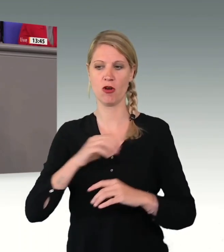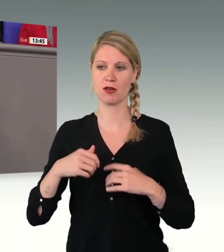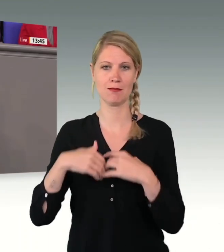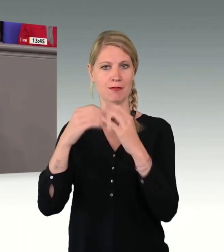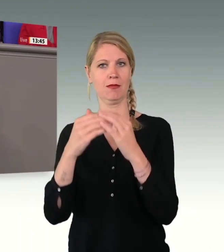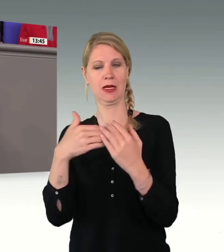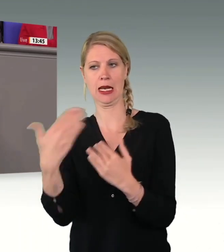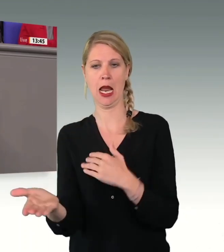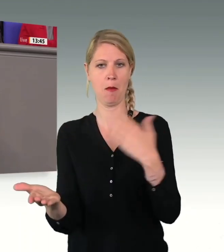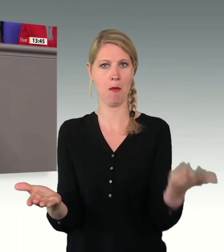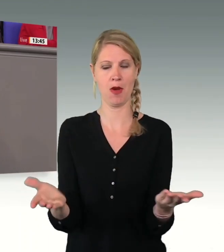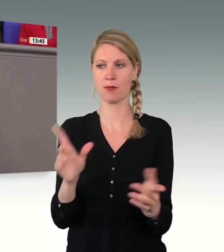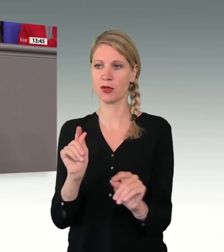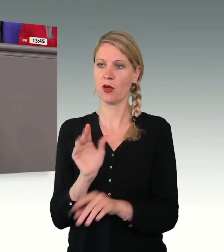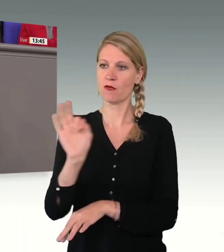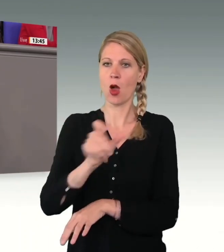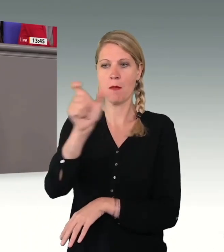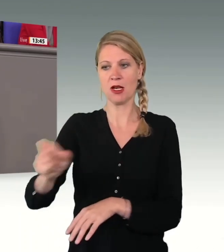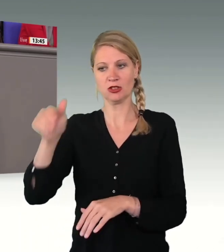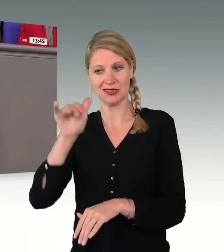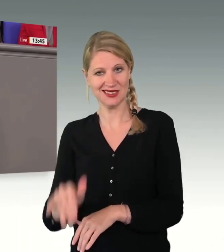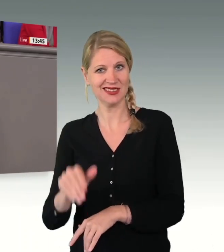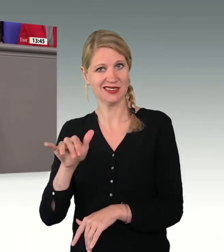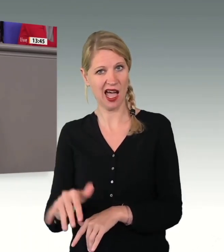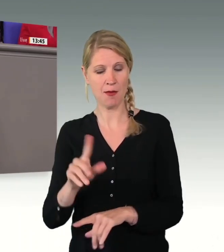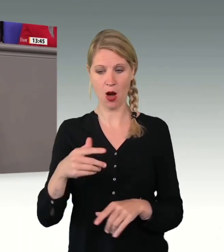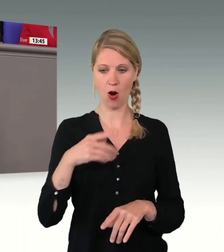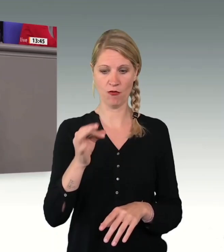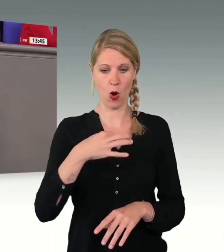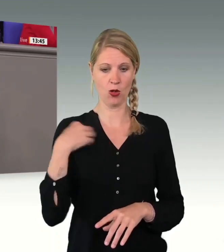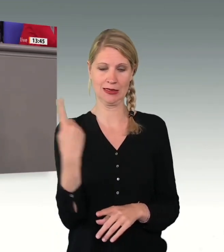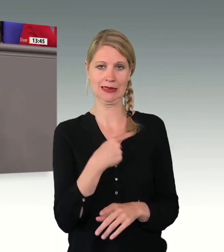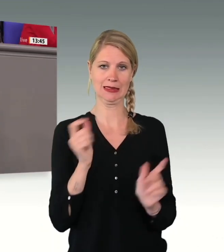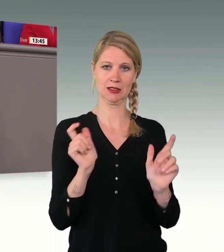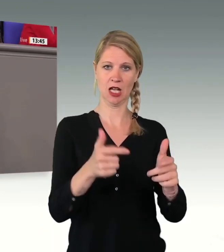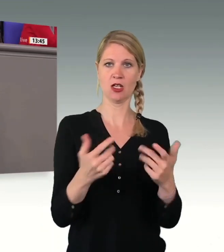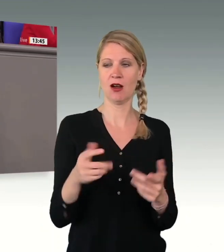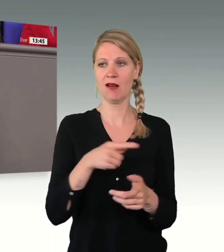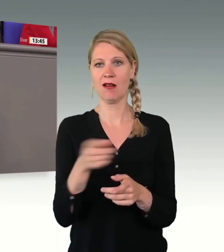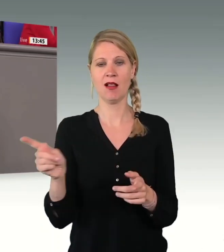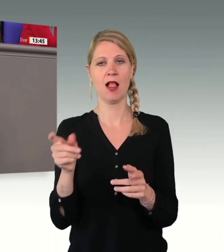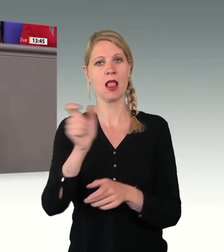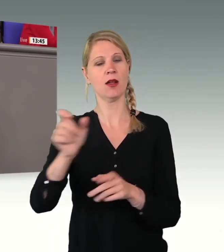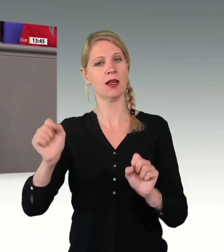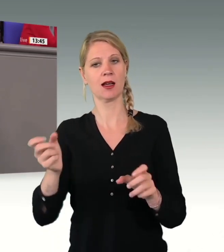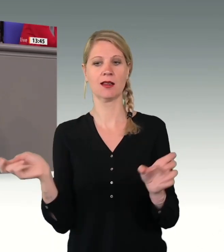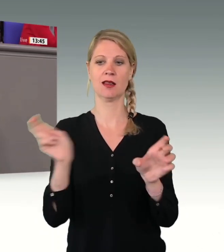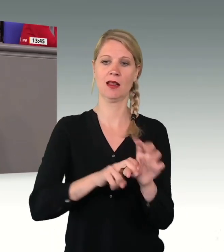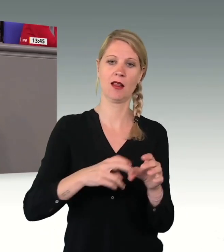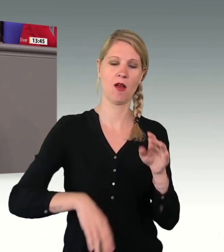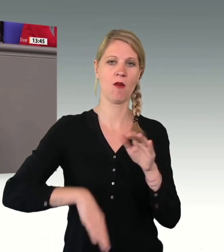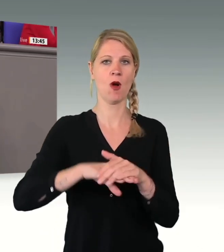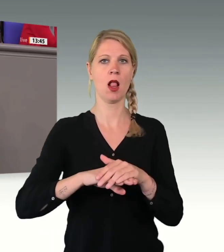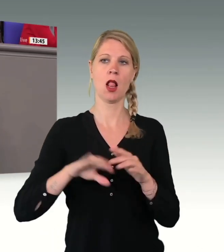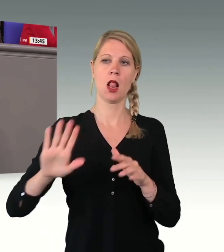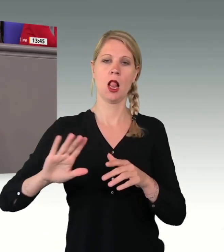Seiten, für die Menschen, die hier sind, aber für unsere Gesellschaft, dass diese Menschen einen Beitrag leisten können zum Gelingen unseres Landes, meine